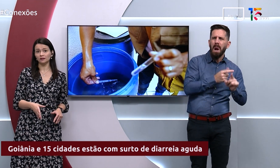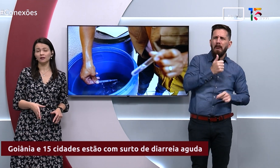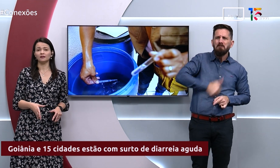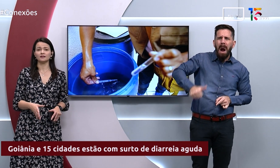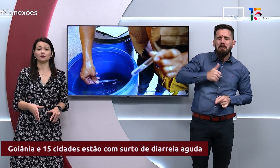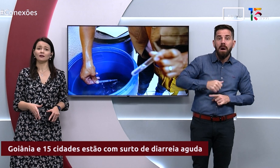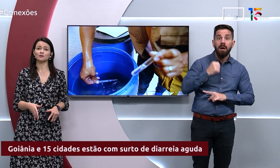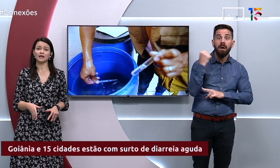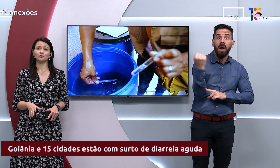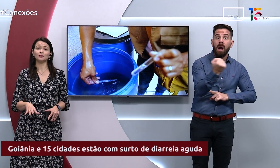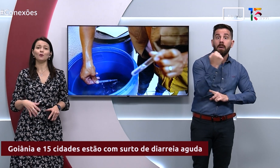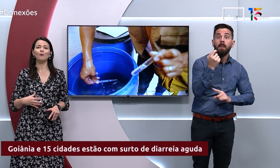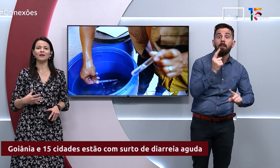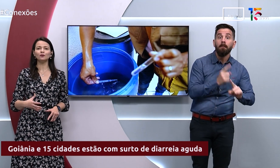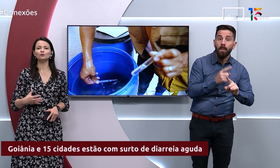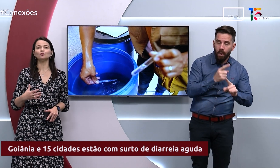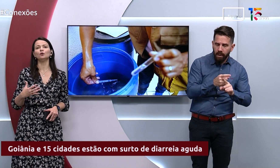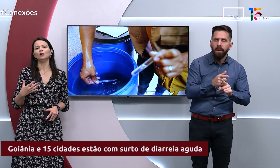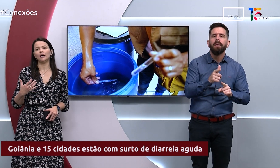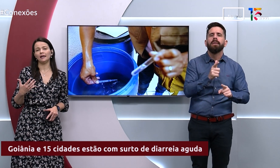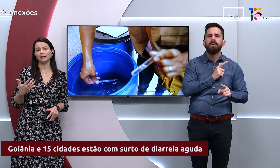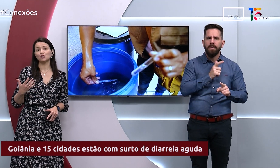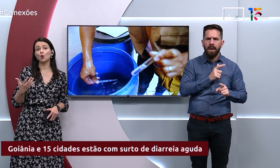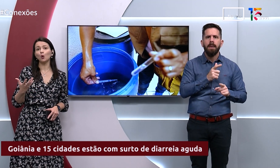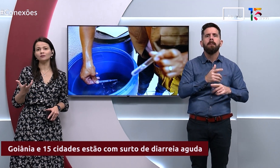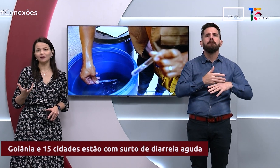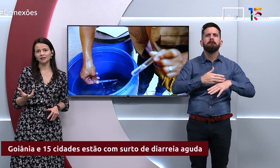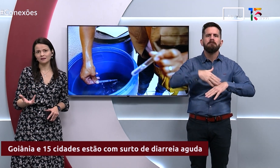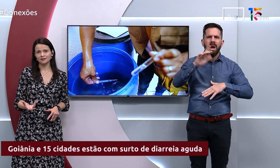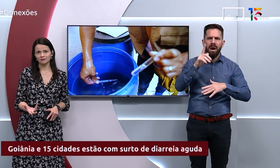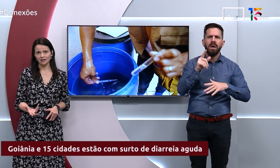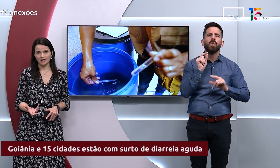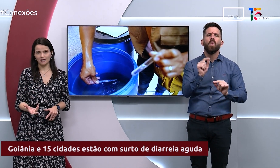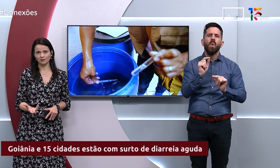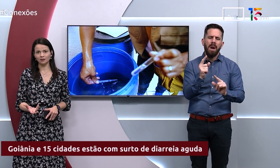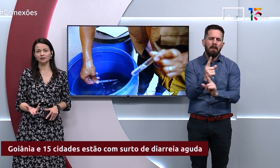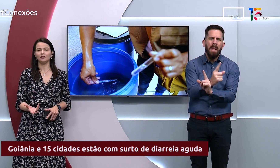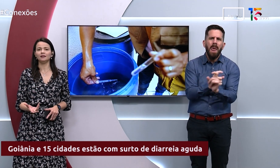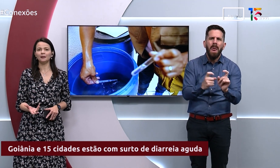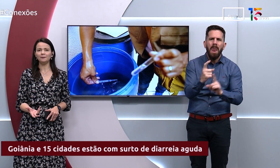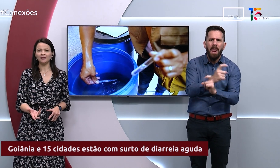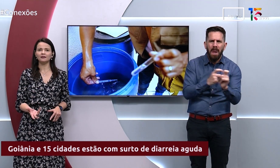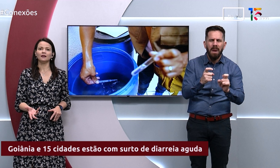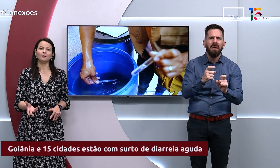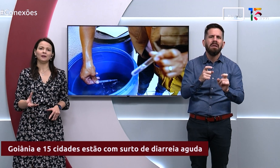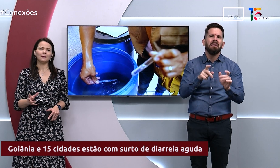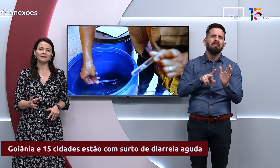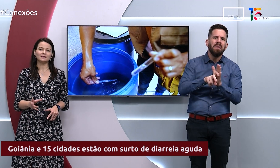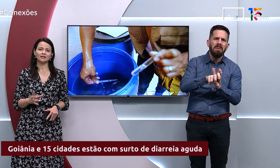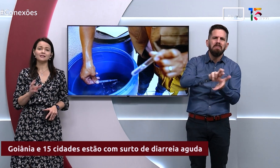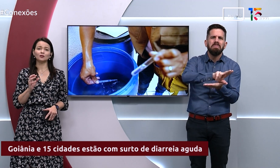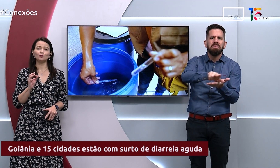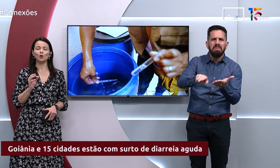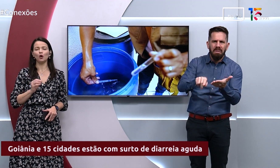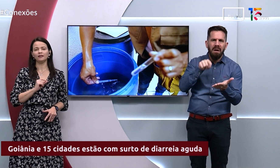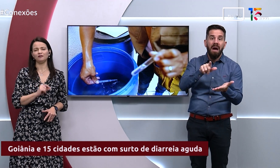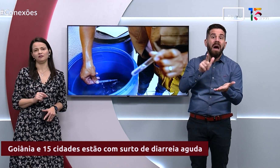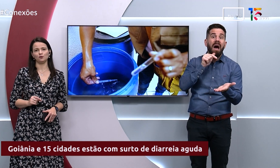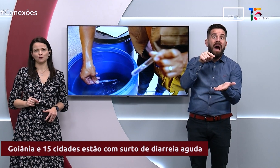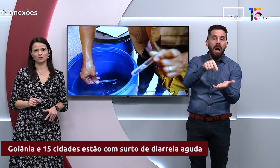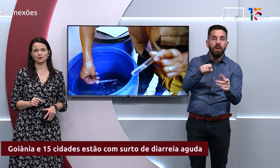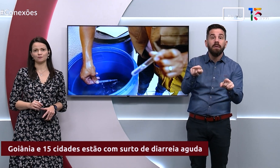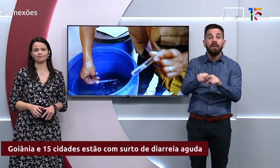aguda tenha sido causado pelo aumento de contaminação na água e também pela presença do